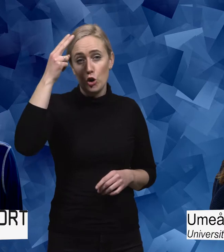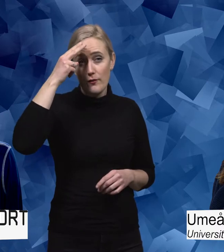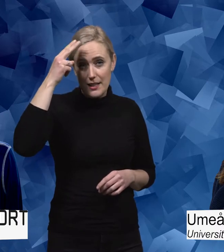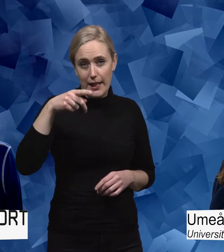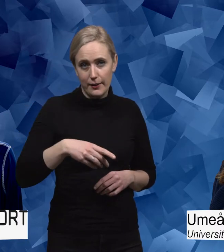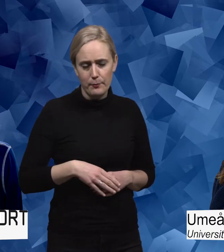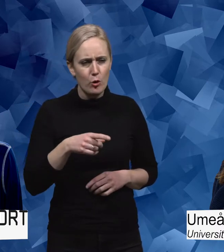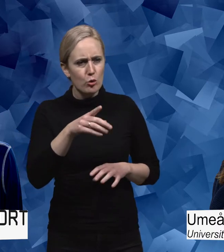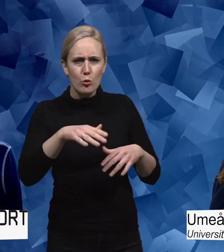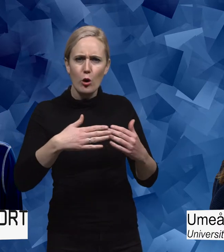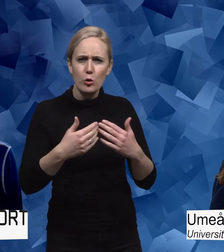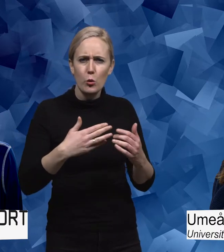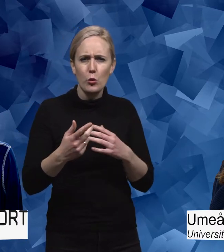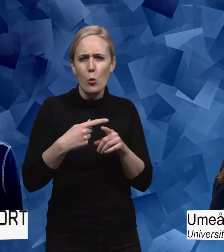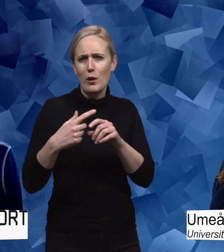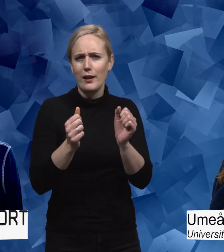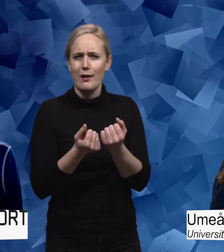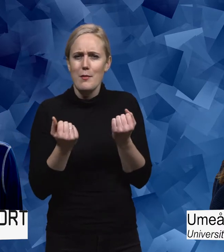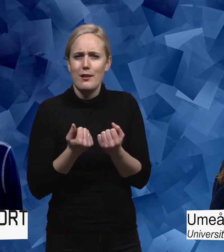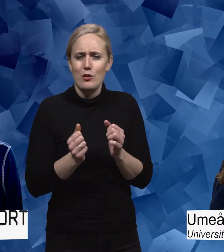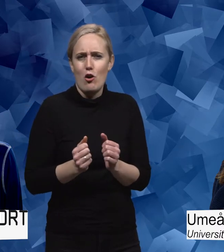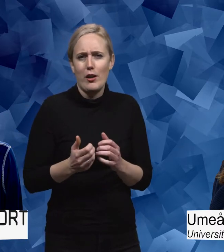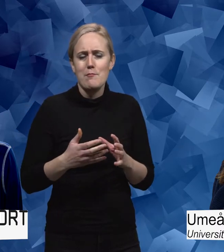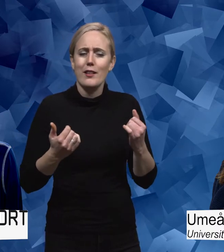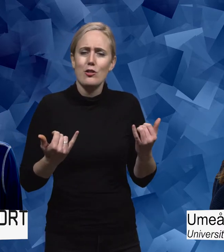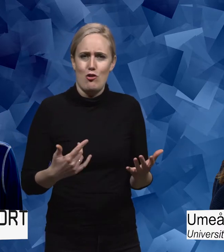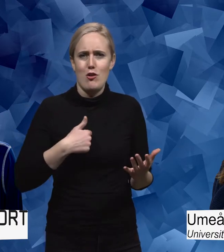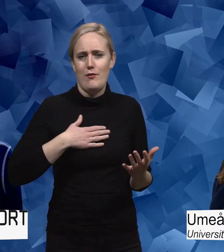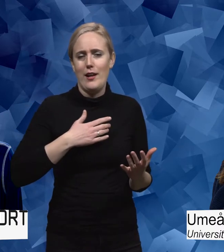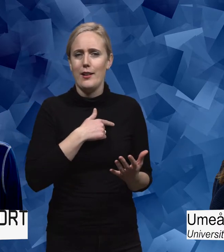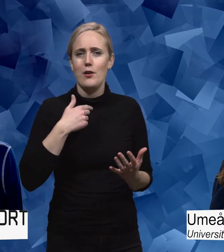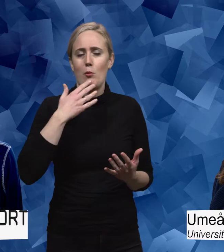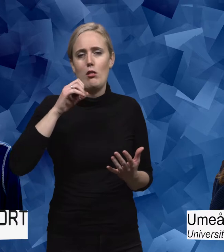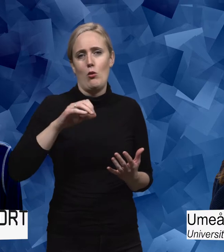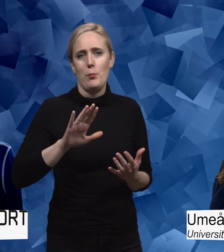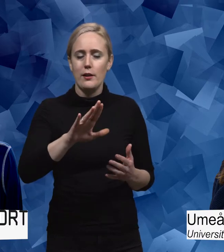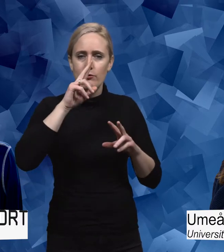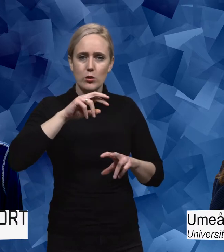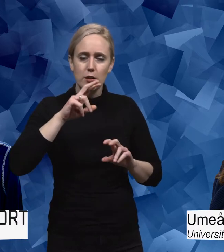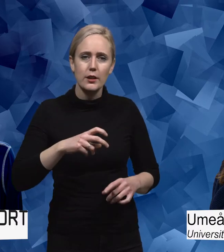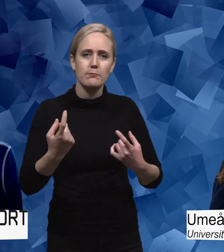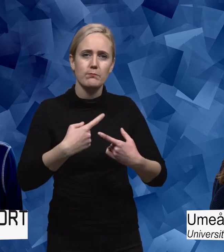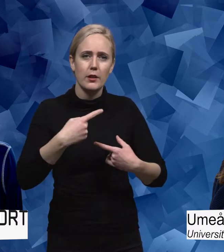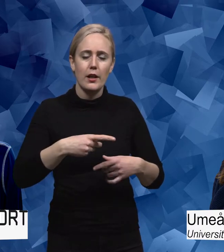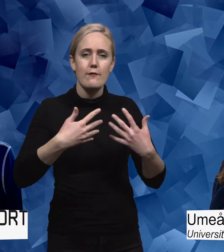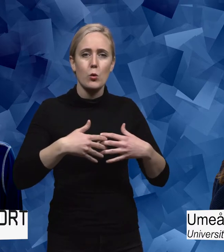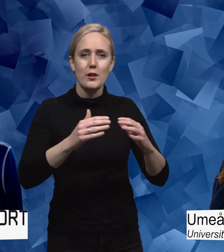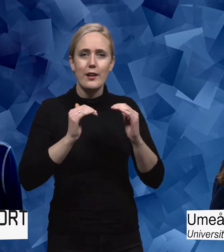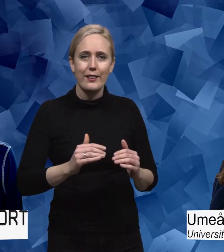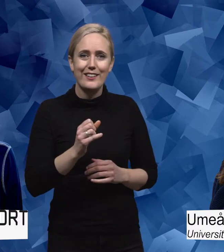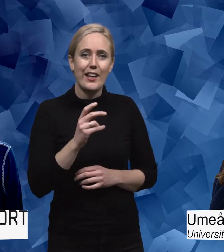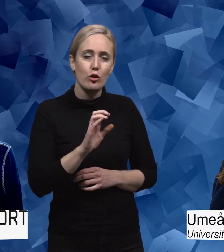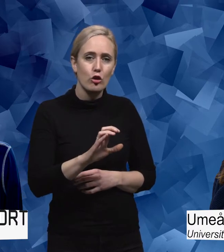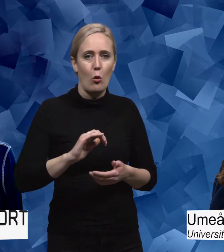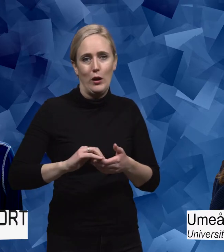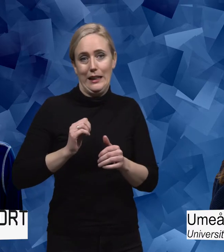Du har ju gjort en massa spännande saker Kim, men idag tänkte jag att vi främst skulle prata om din forskning kring funktionsnedsättning, genus